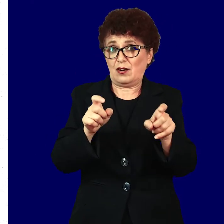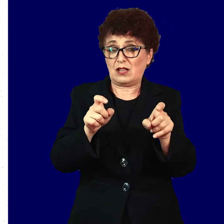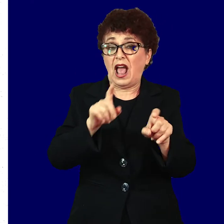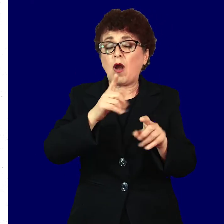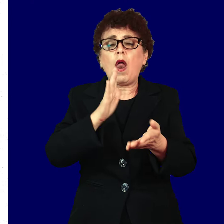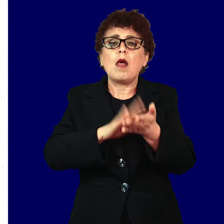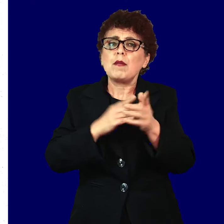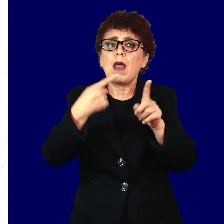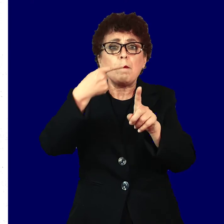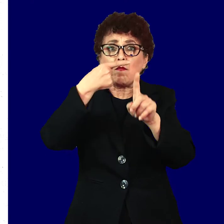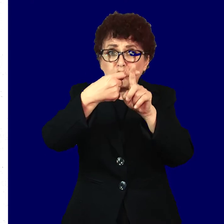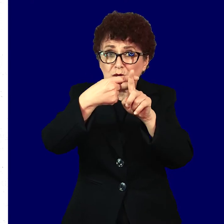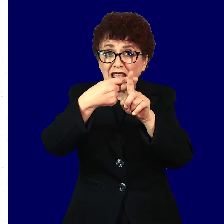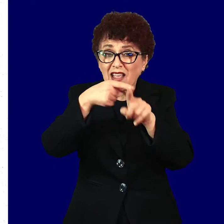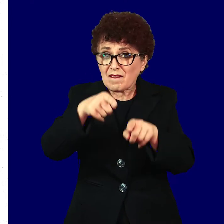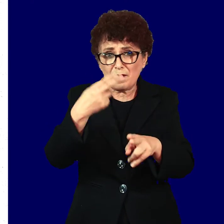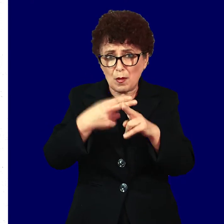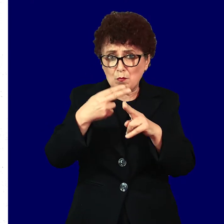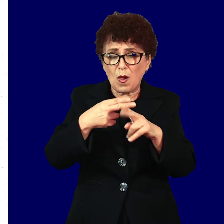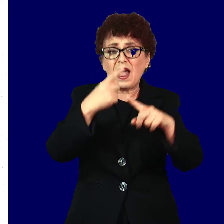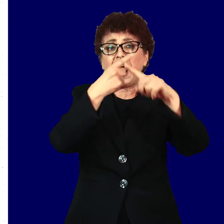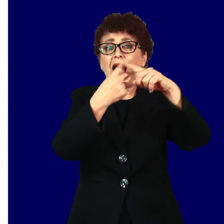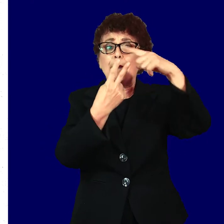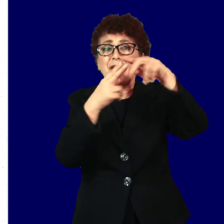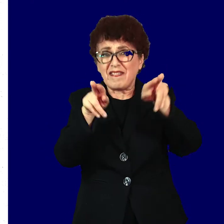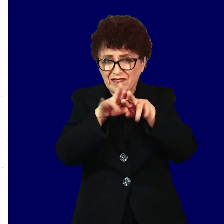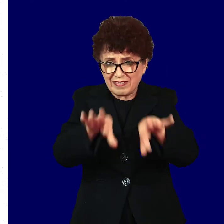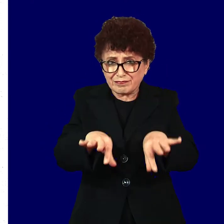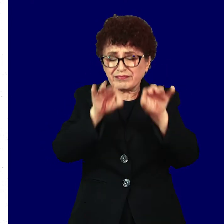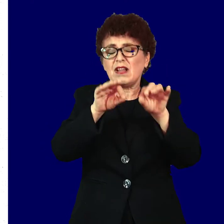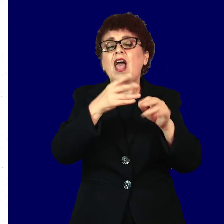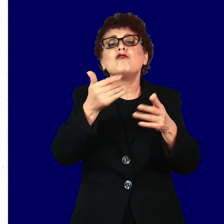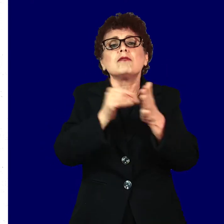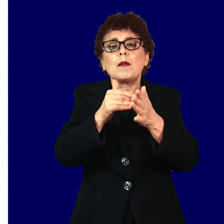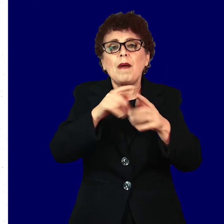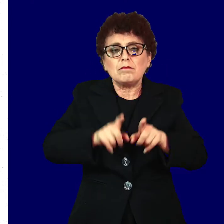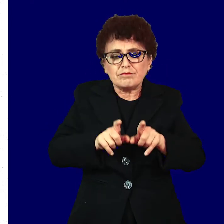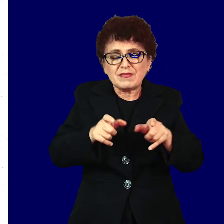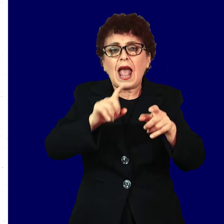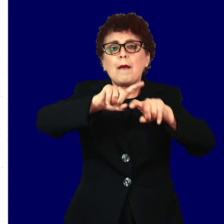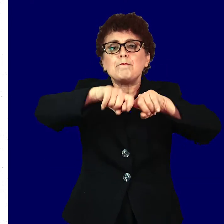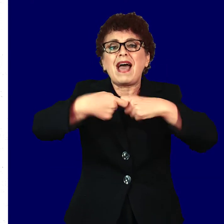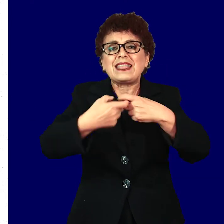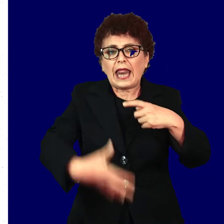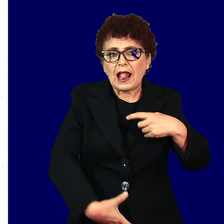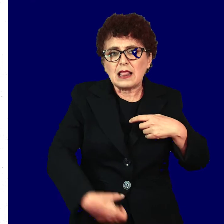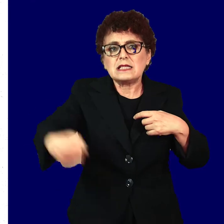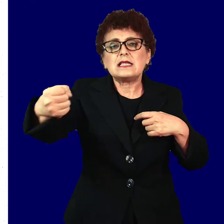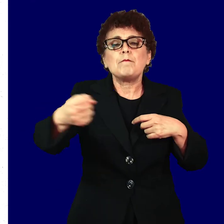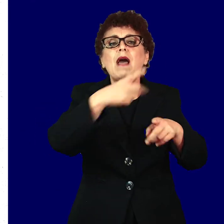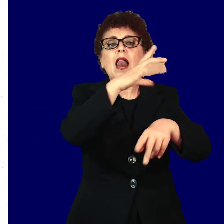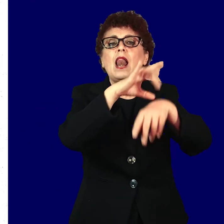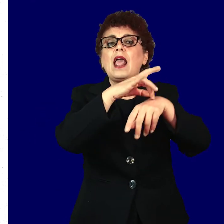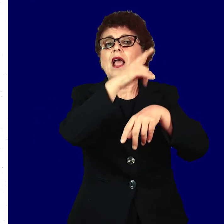случај на позитивен наут за ХП вирус се зема бриз за ХПВ типизација.